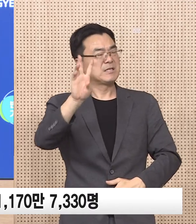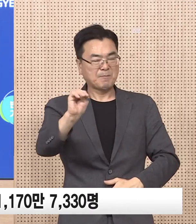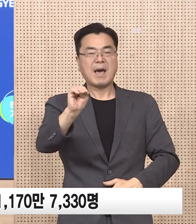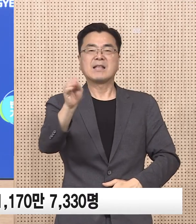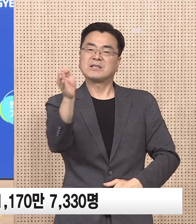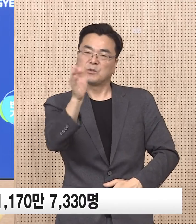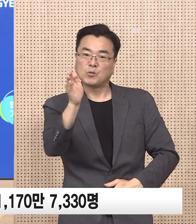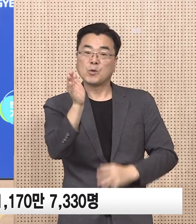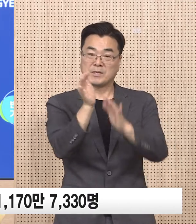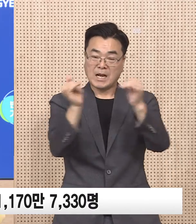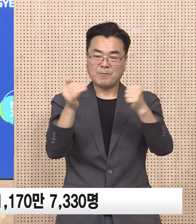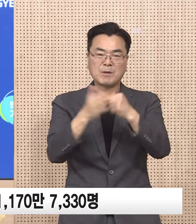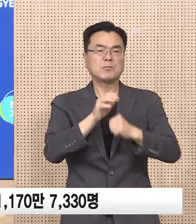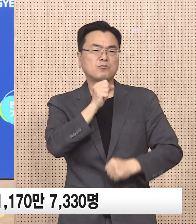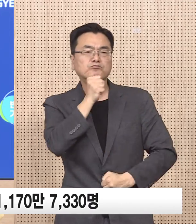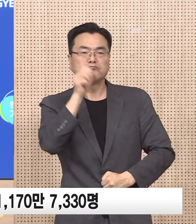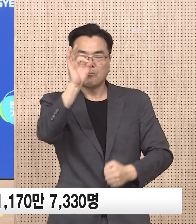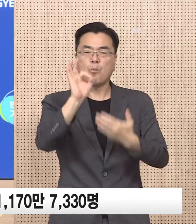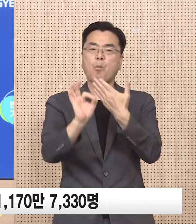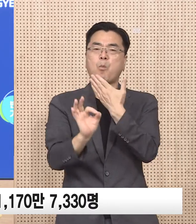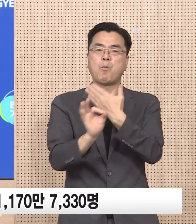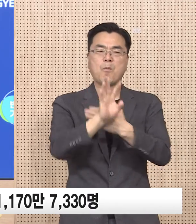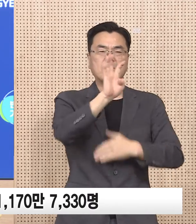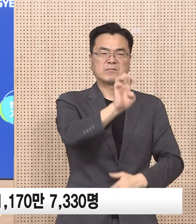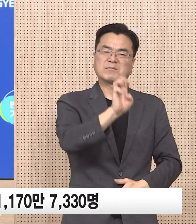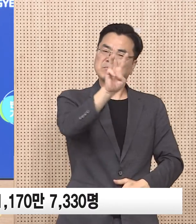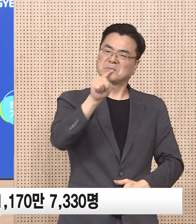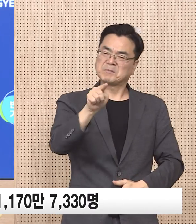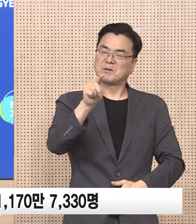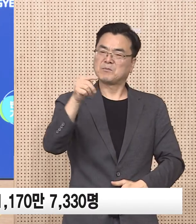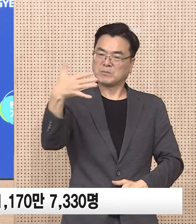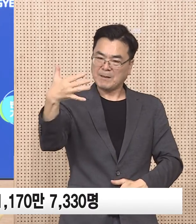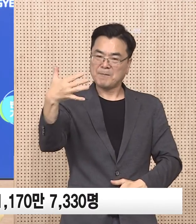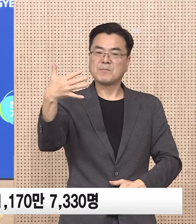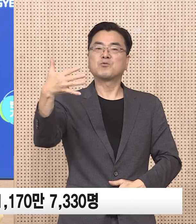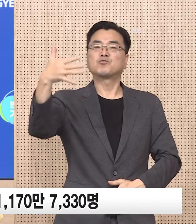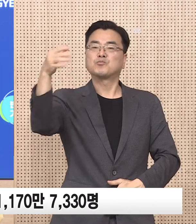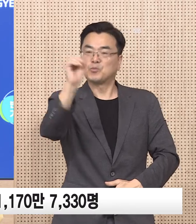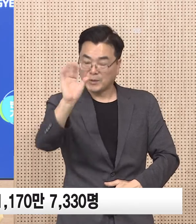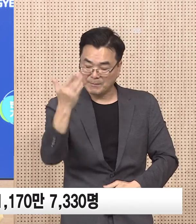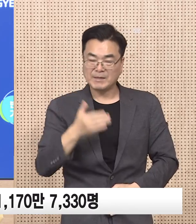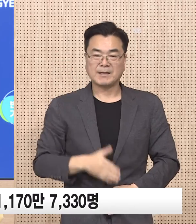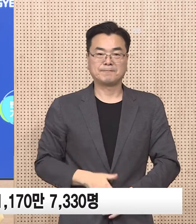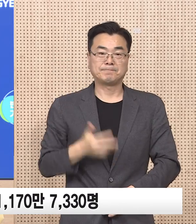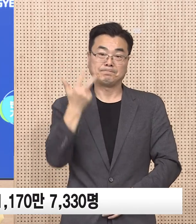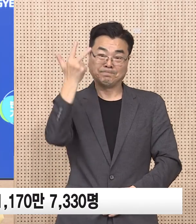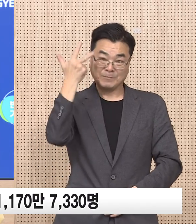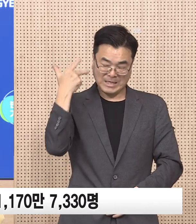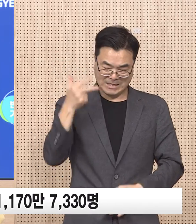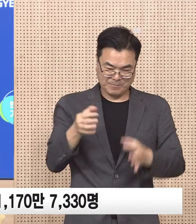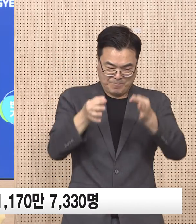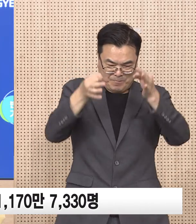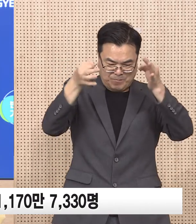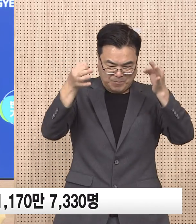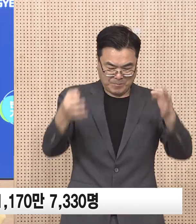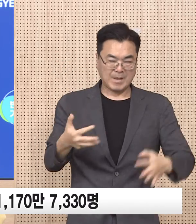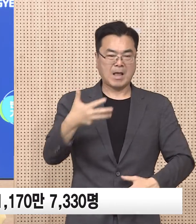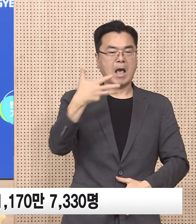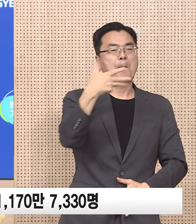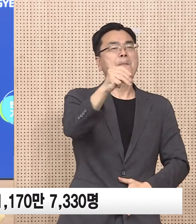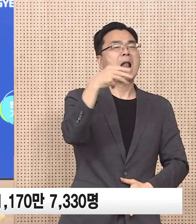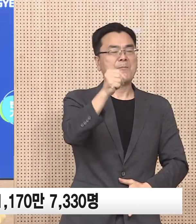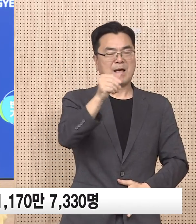,486명이며 접종률은 43.9%입니다. 지난 한 주 동안에 8만 9